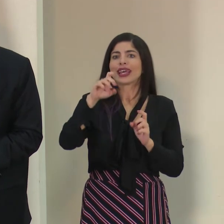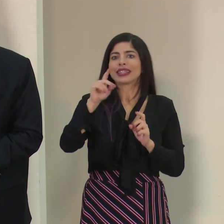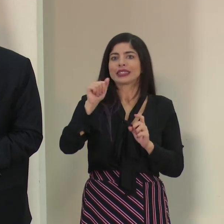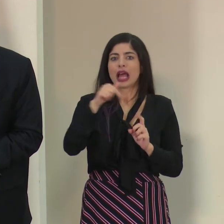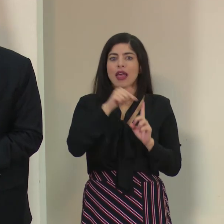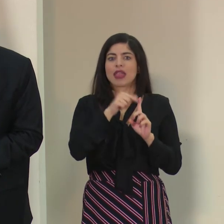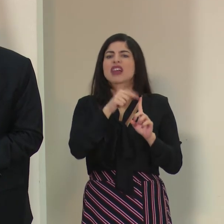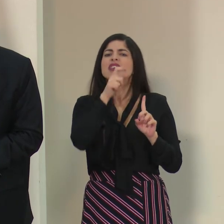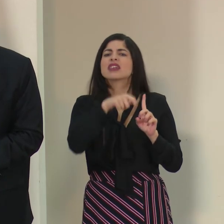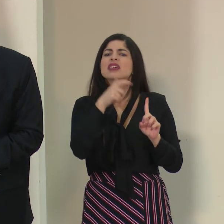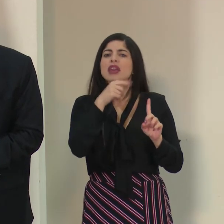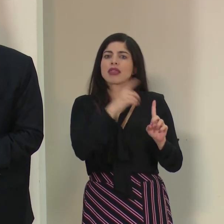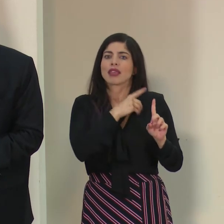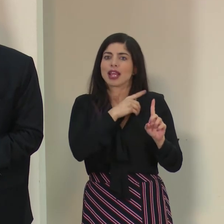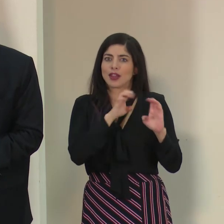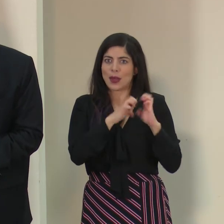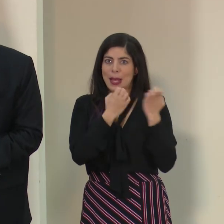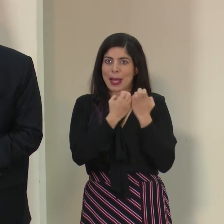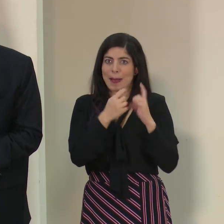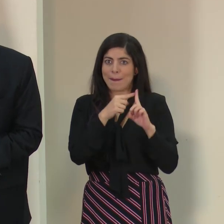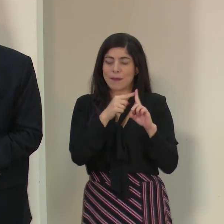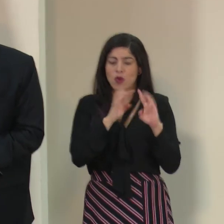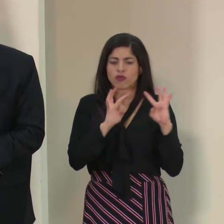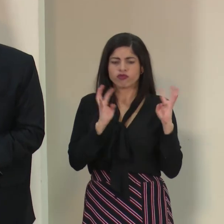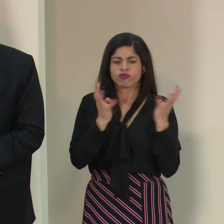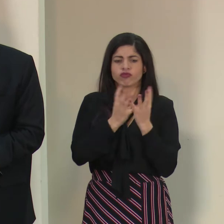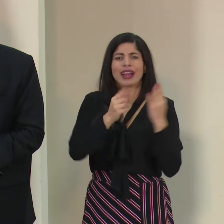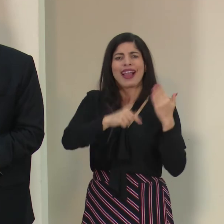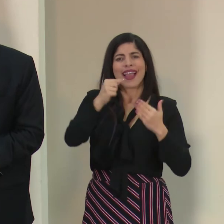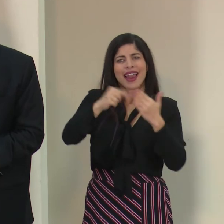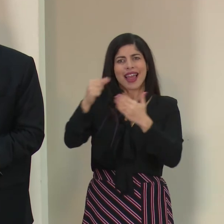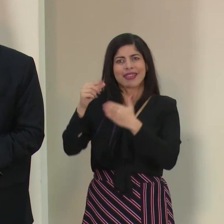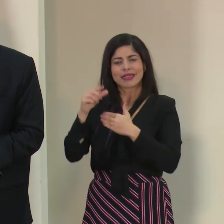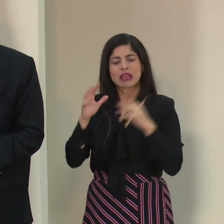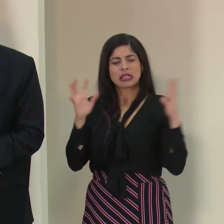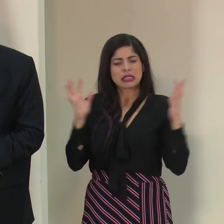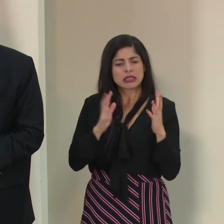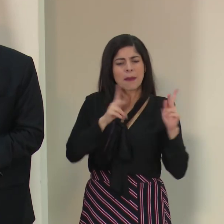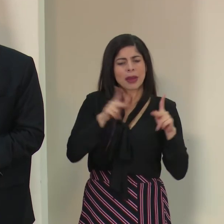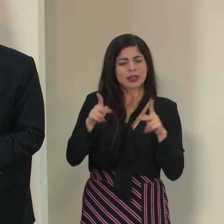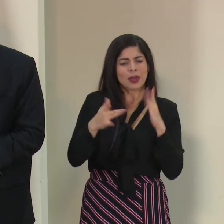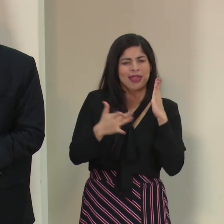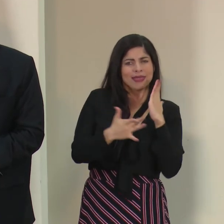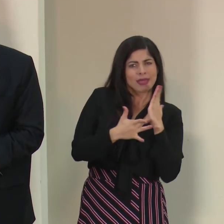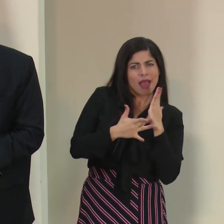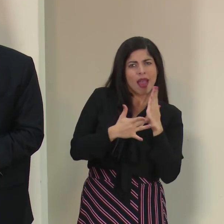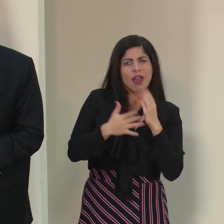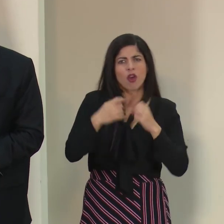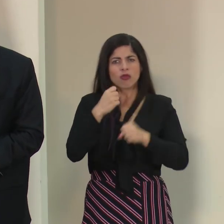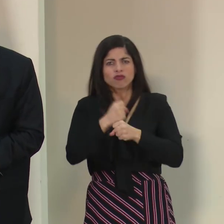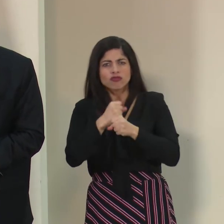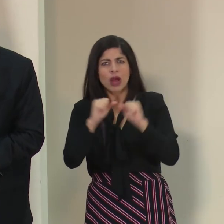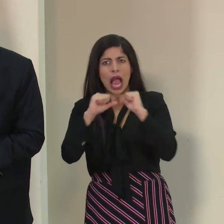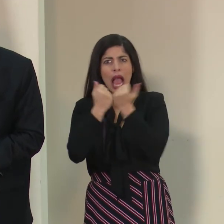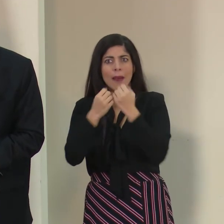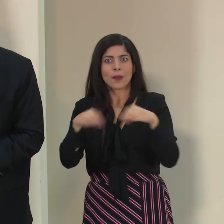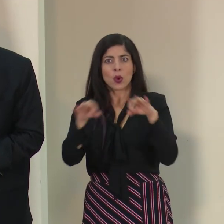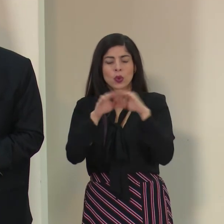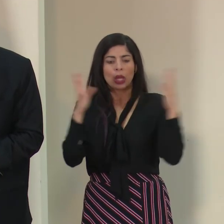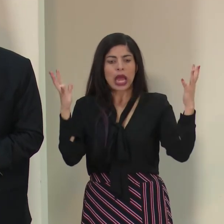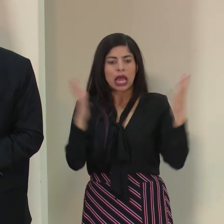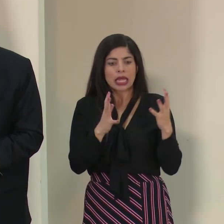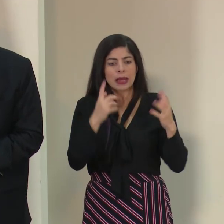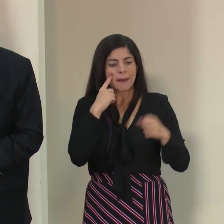que es el director del mismo. Es un equipo intergerencial donde participa personal técnico y operativo de cada una de las áreas importantes para